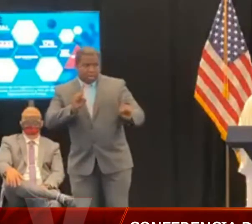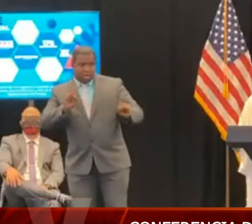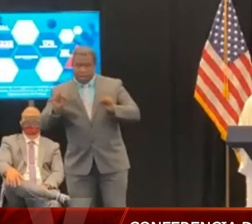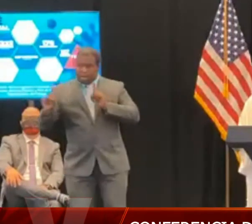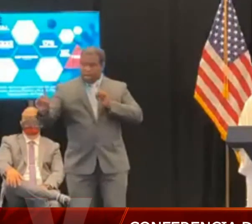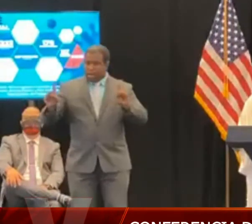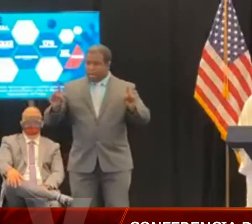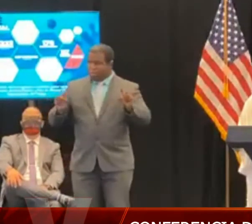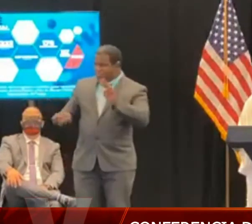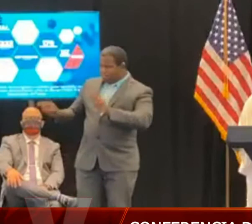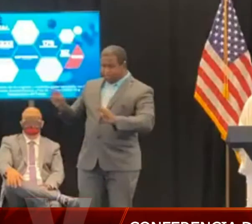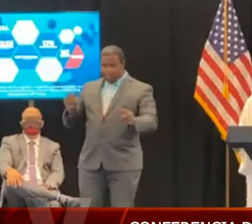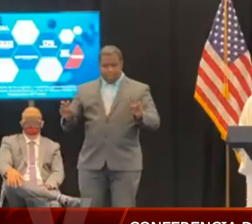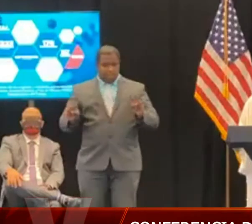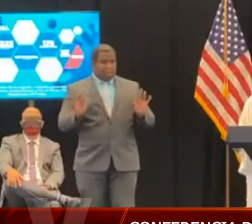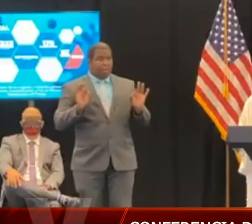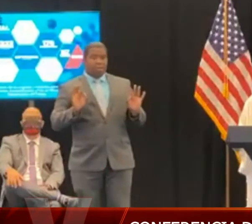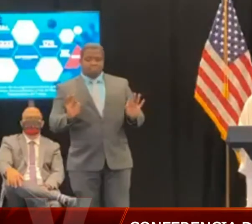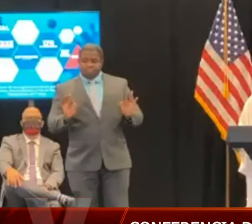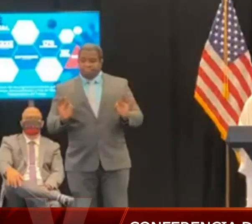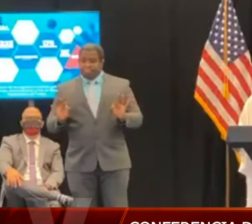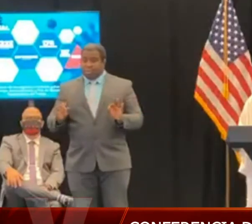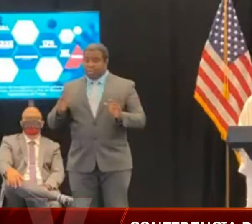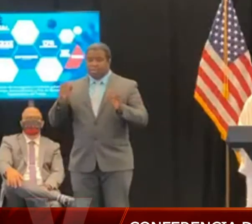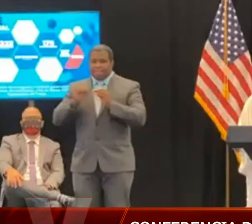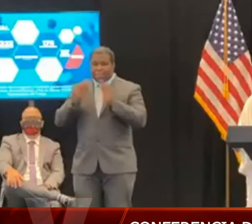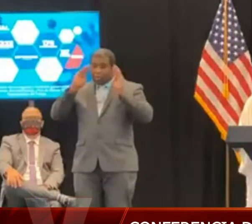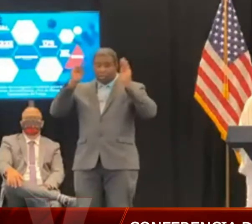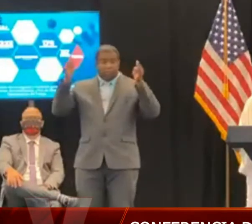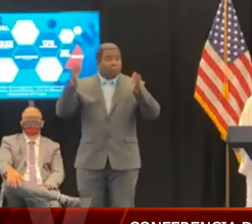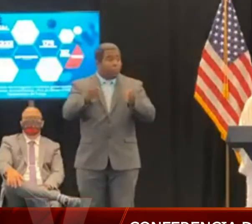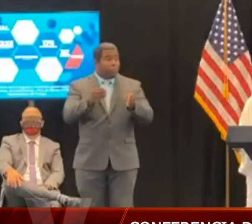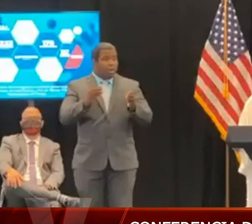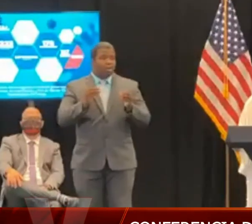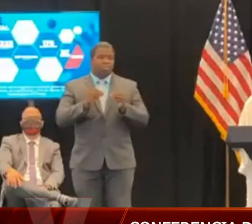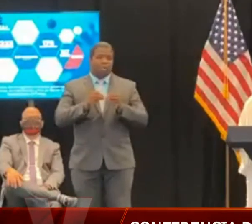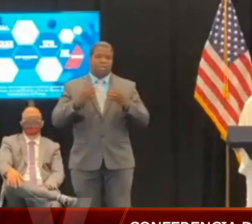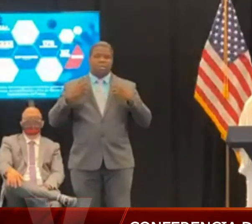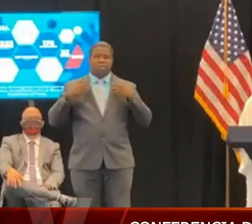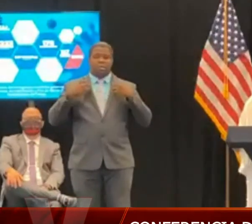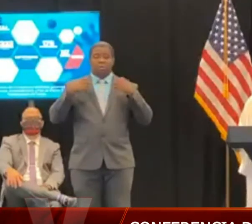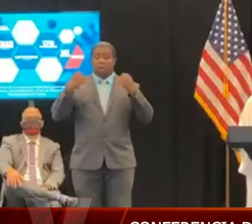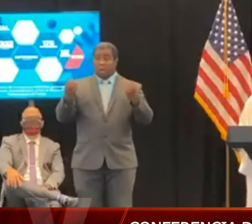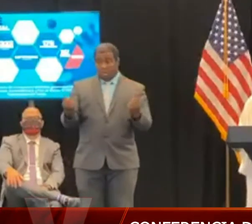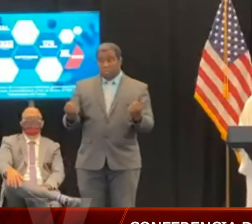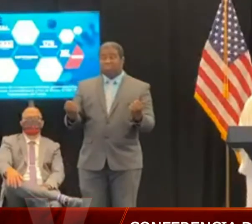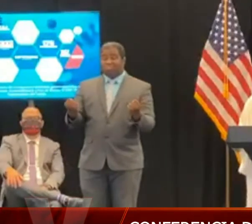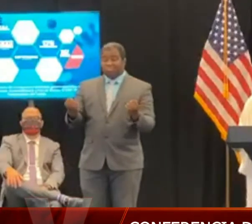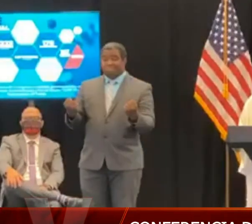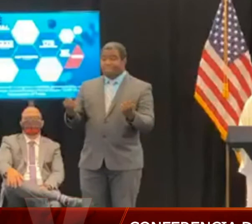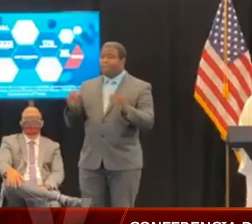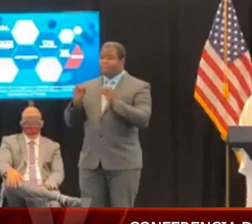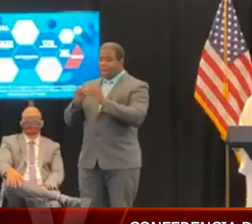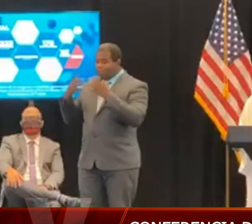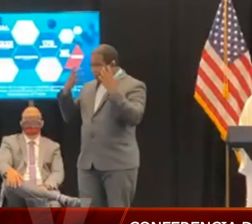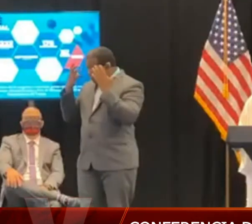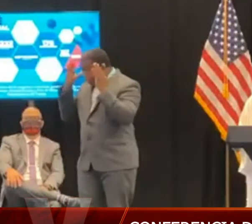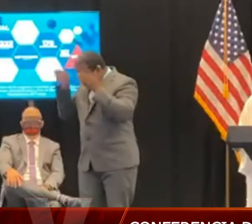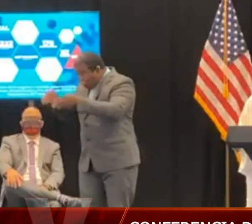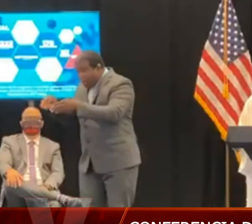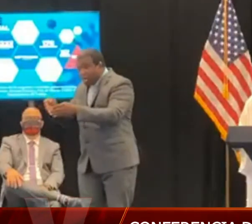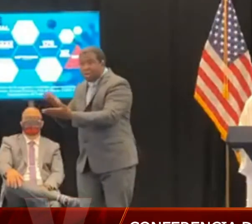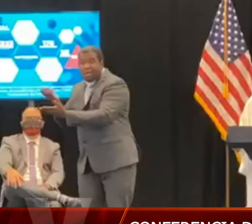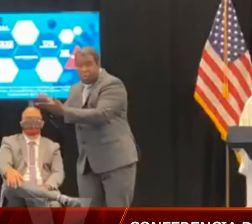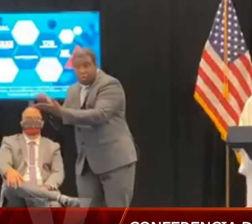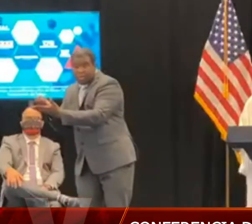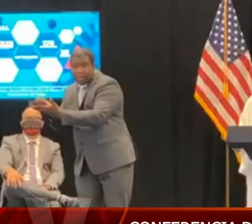reapertura de los casinos, de los gimnasios y los cines con las estrictas medidas de